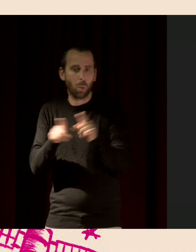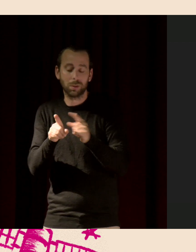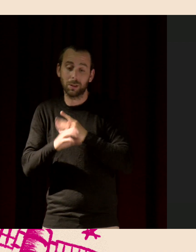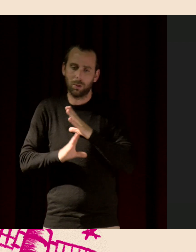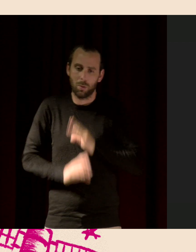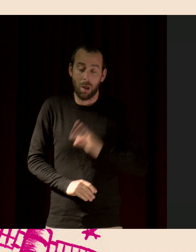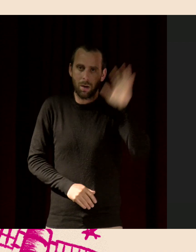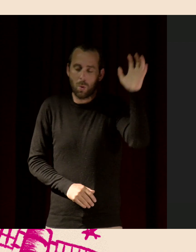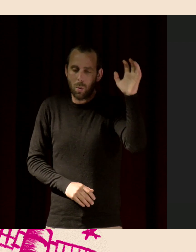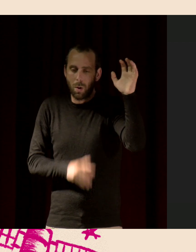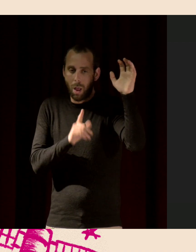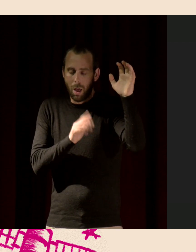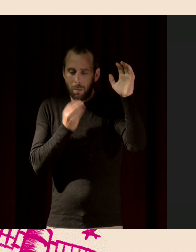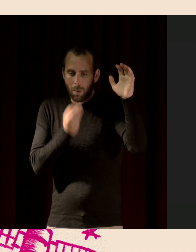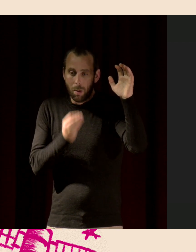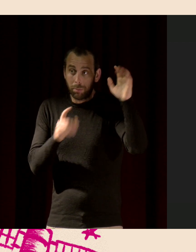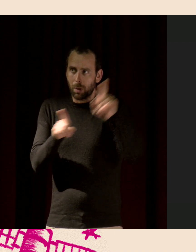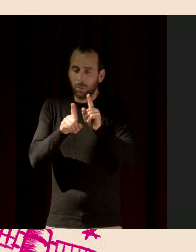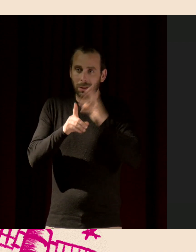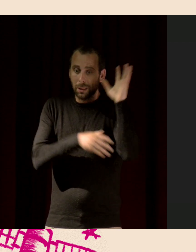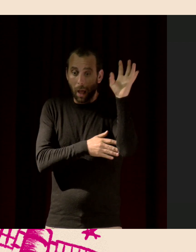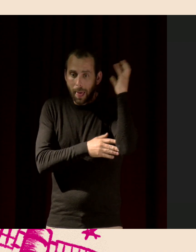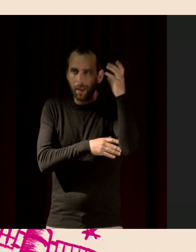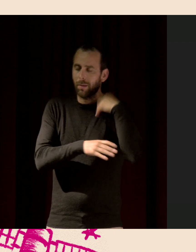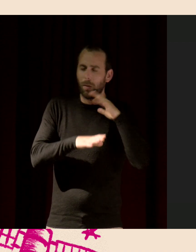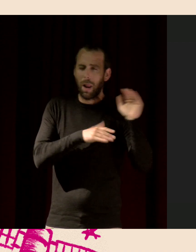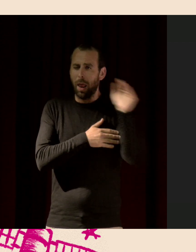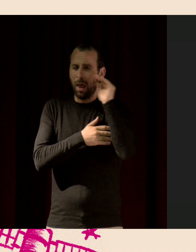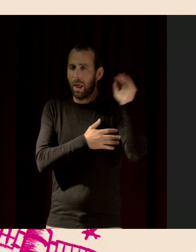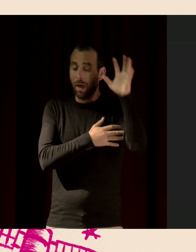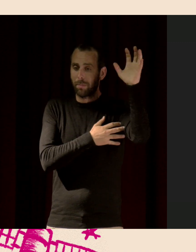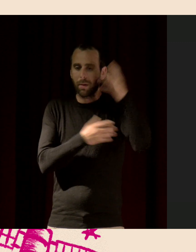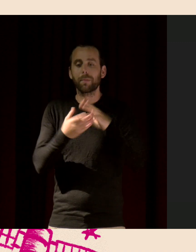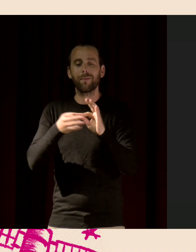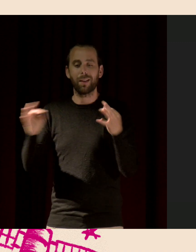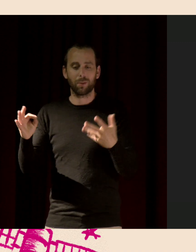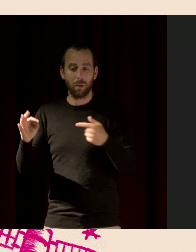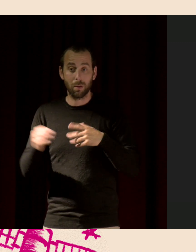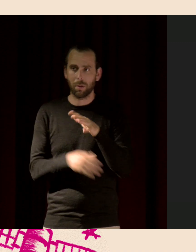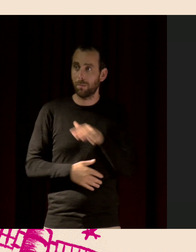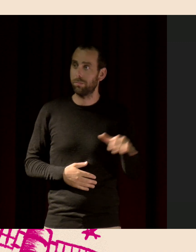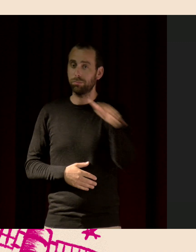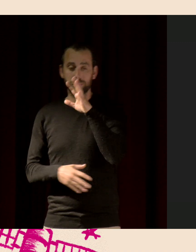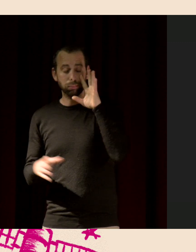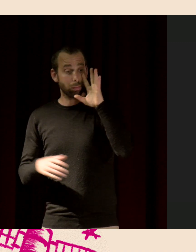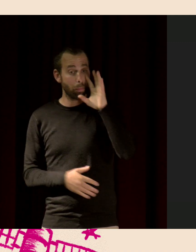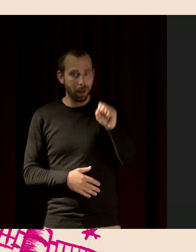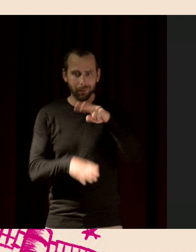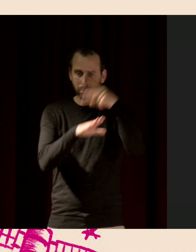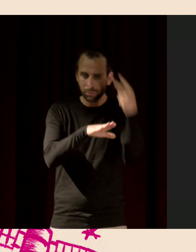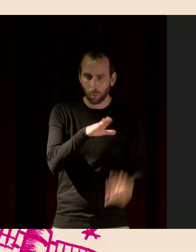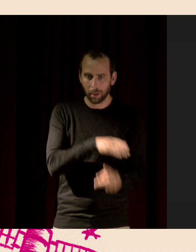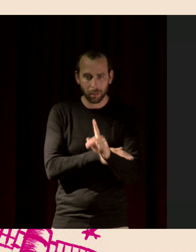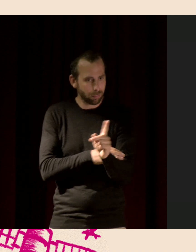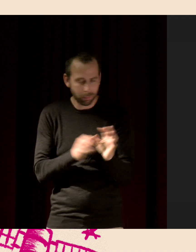d'alerte,'alarme. Et elle écrit cette phrase « Personne ne m'a vu tomber mais tous m'ont entendu crier ». Et j'ai